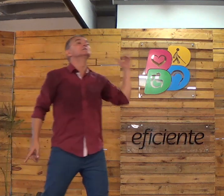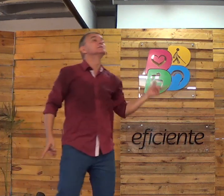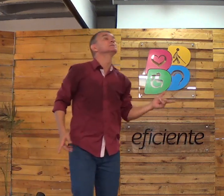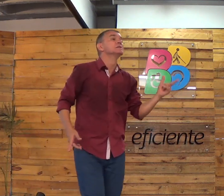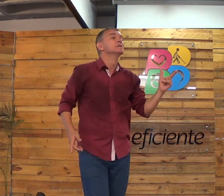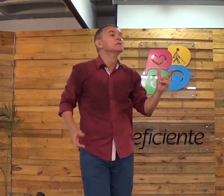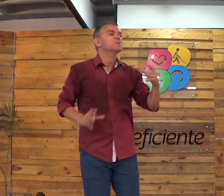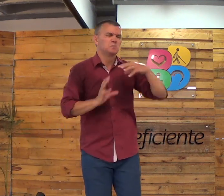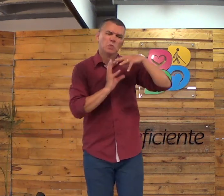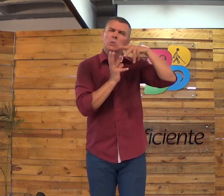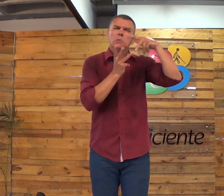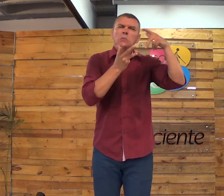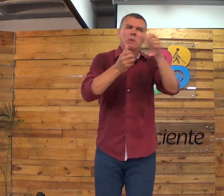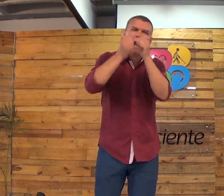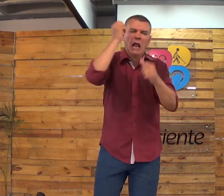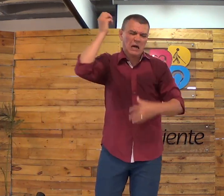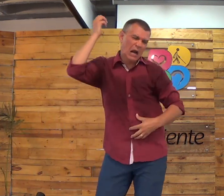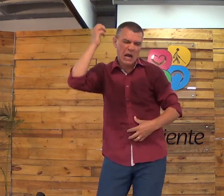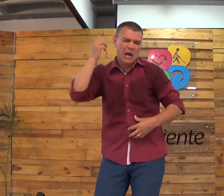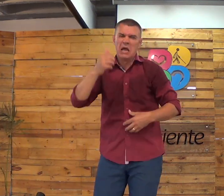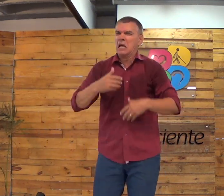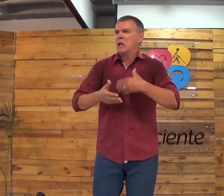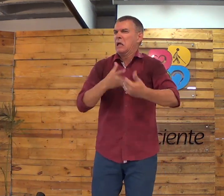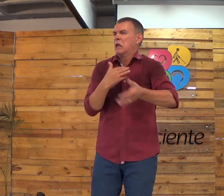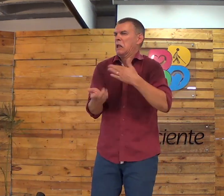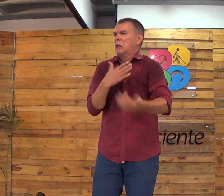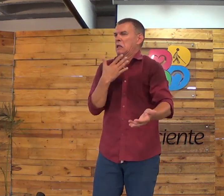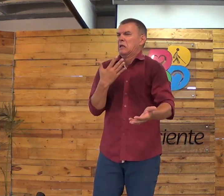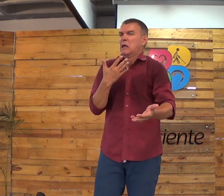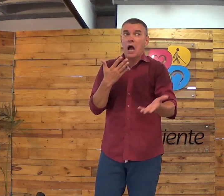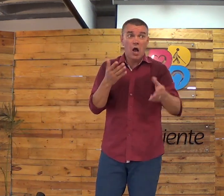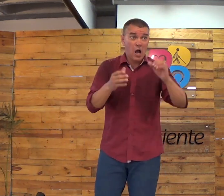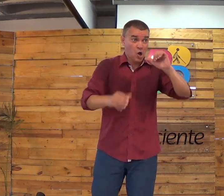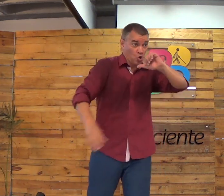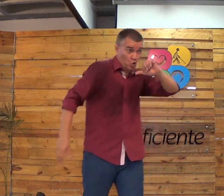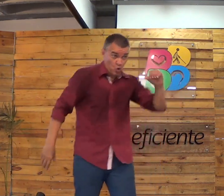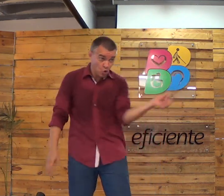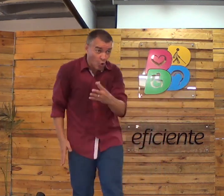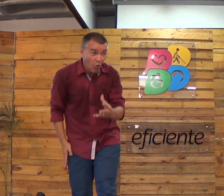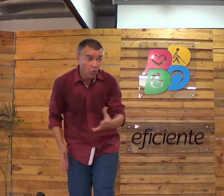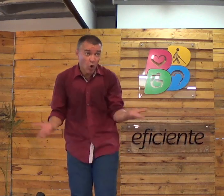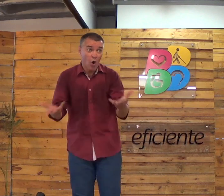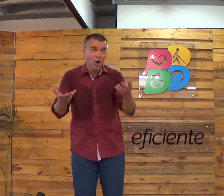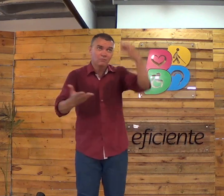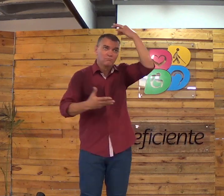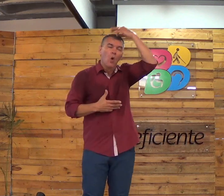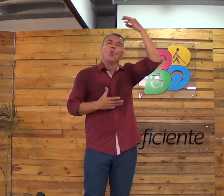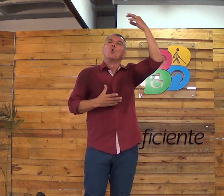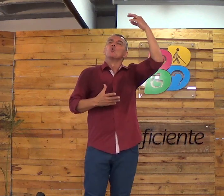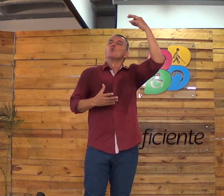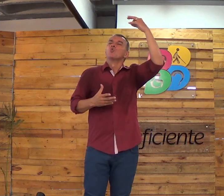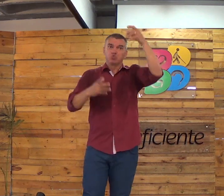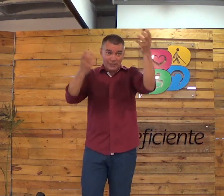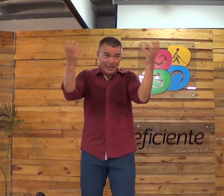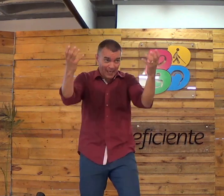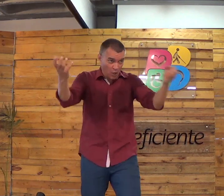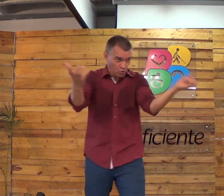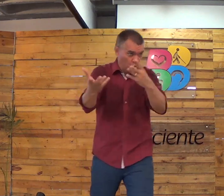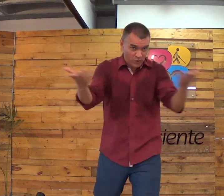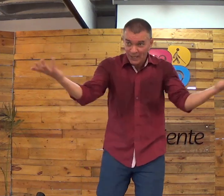Você lembra da sua vida antiga? Uma vida romana, da farra, né? Mas quando você tem uma nova vida, você sempre diz que o